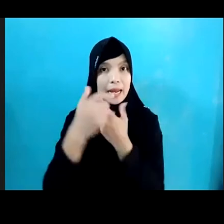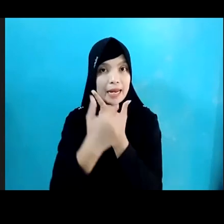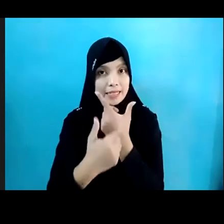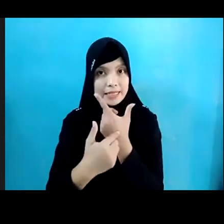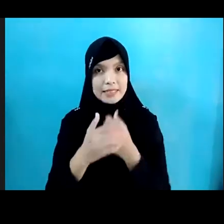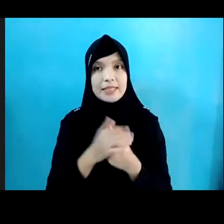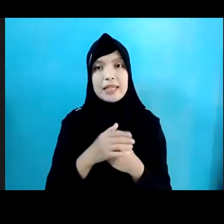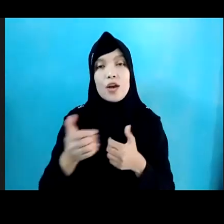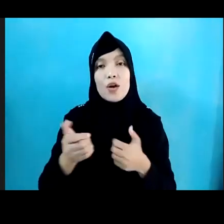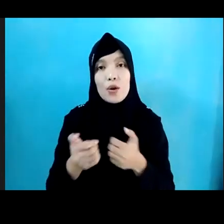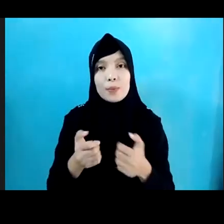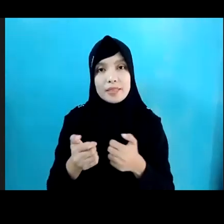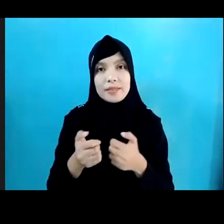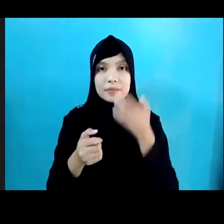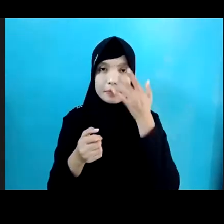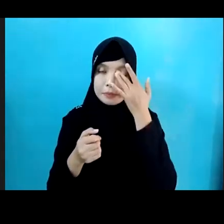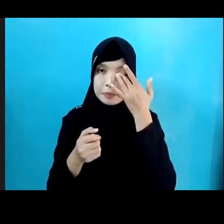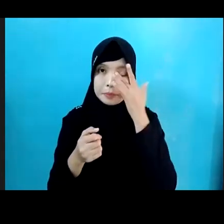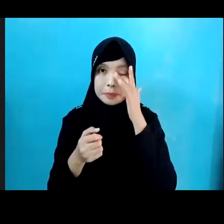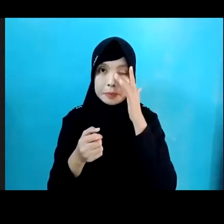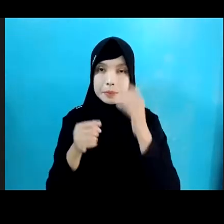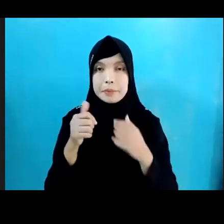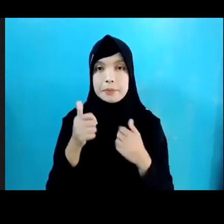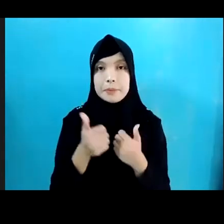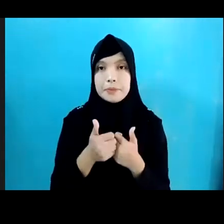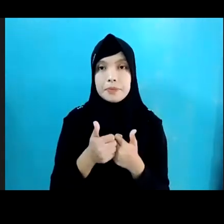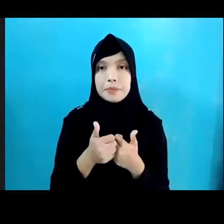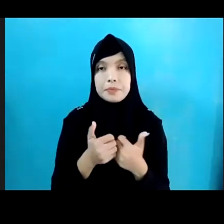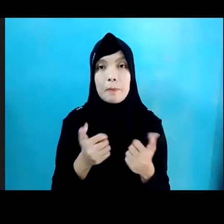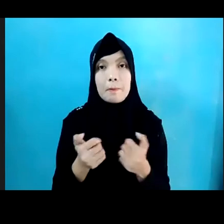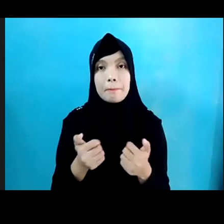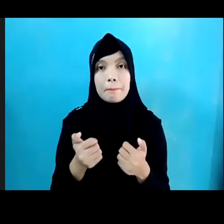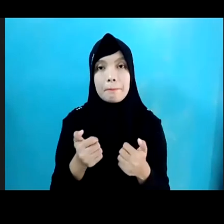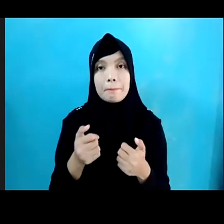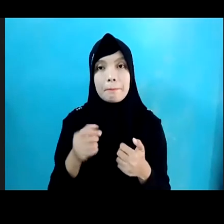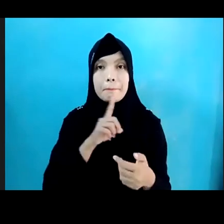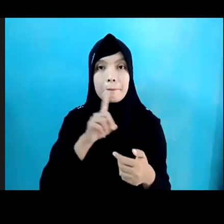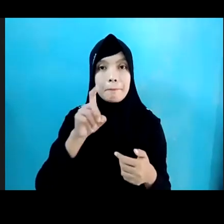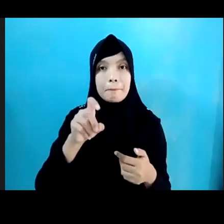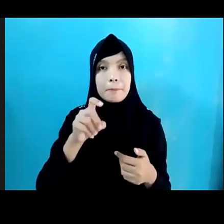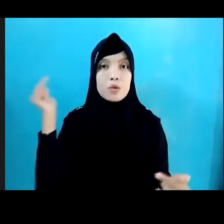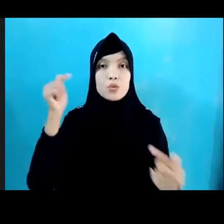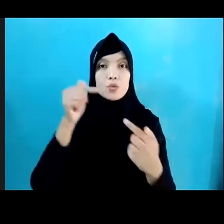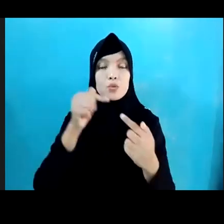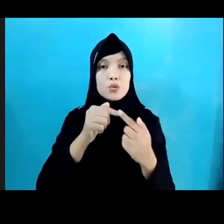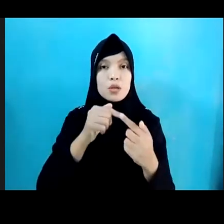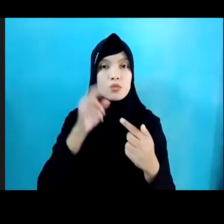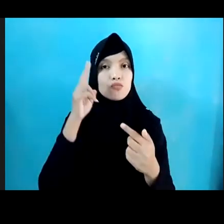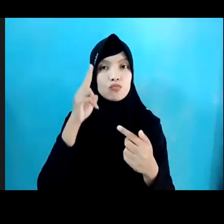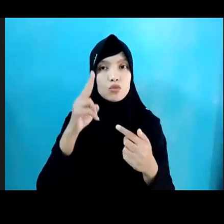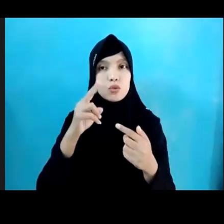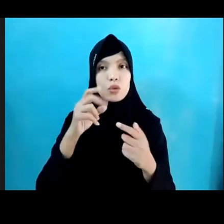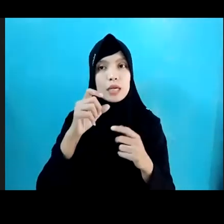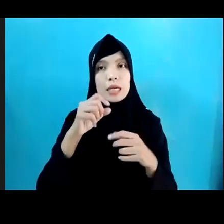Tapi di kolom Chat Untuk bertanyanya Nanti tinggal Pertanyaannya Ditujukan Untuk username Q&A